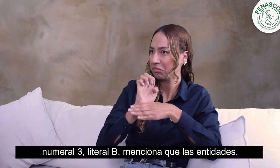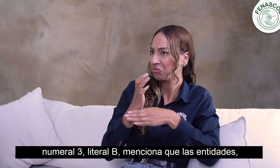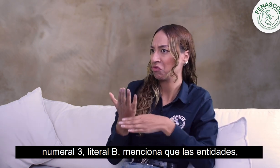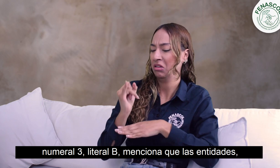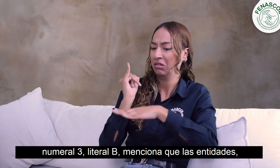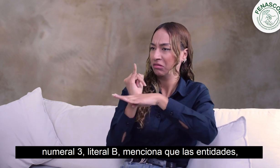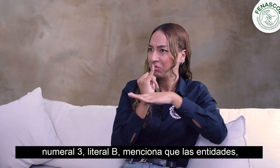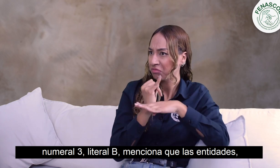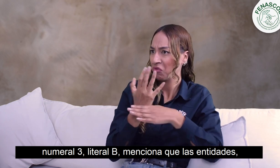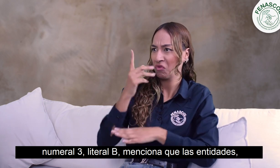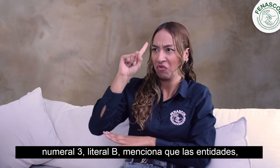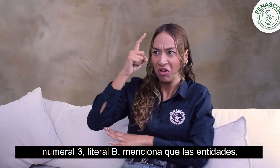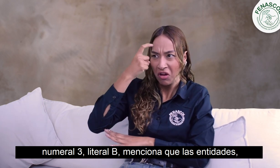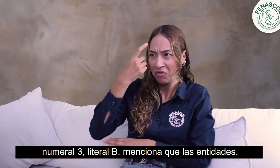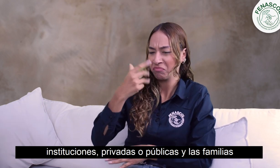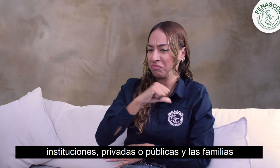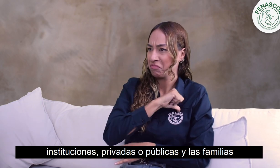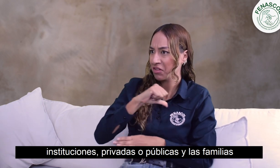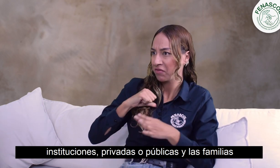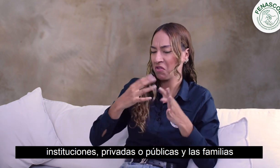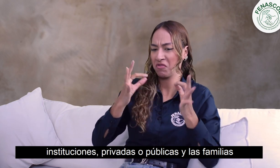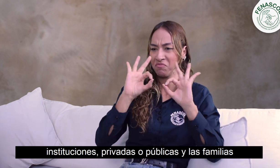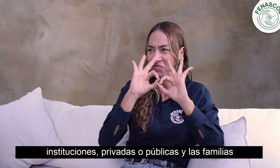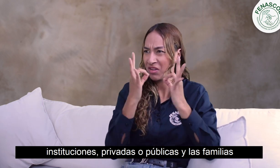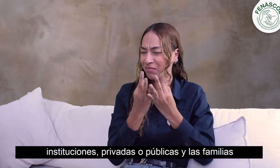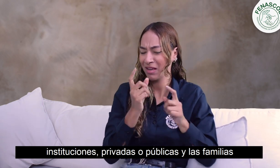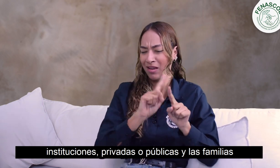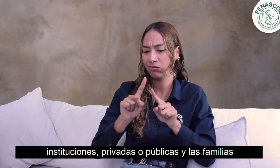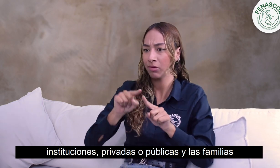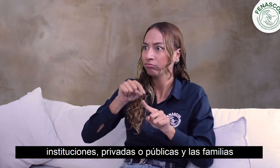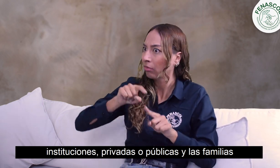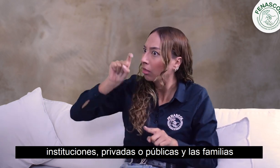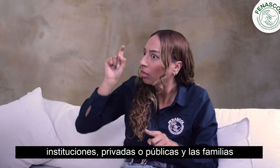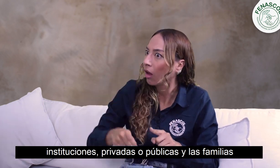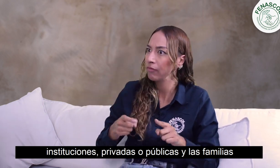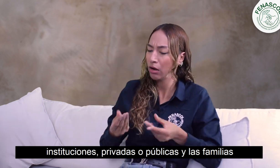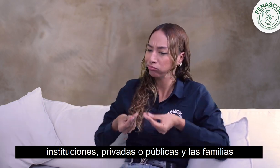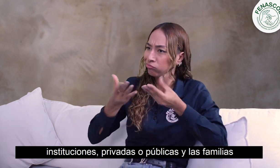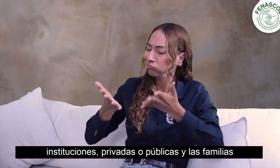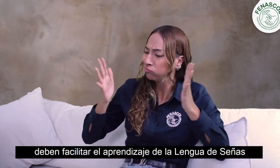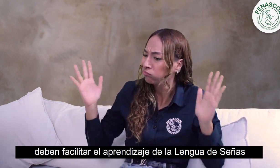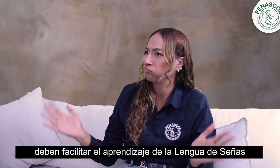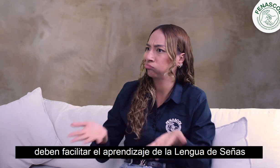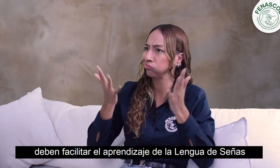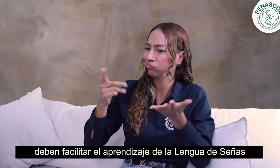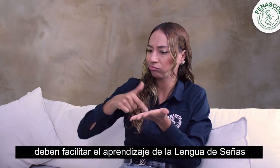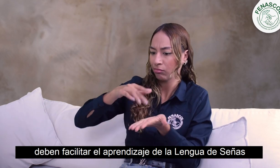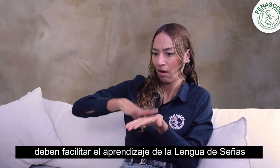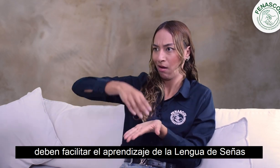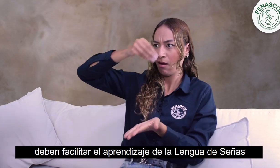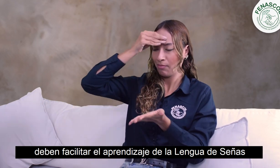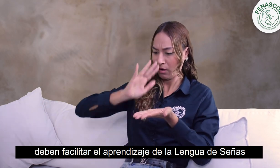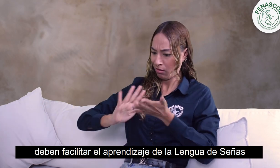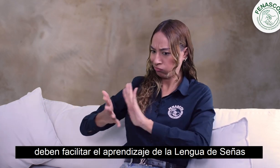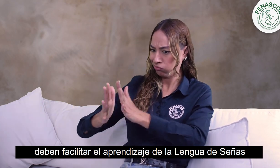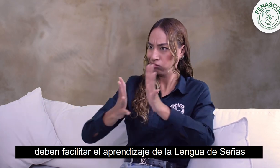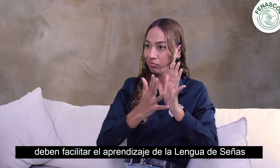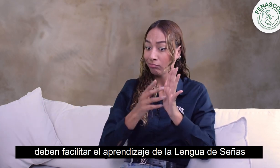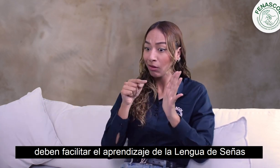menciona que las entidades, instituciones, privadas o públicas, y las familias deben facilitar el aprendizaje de la